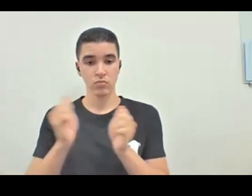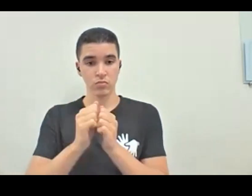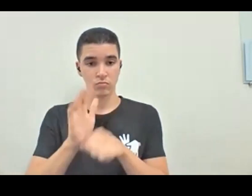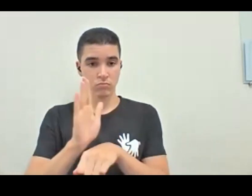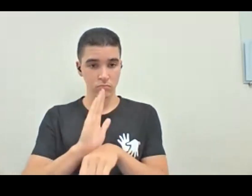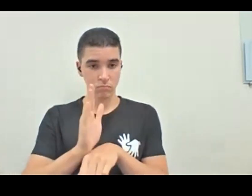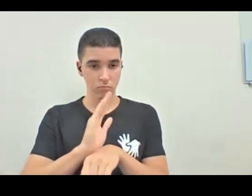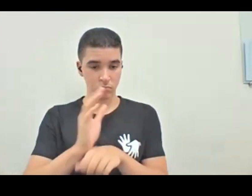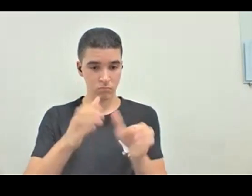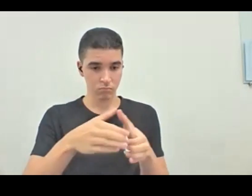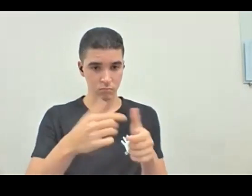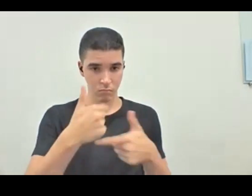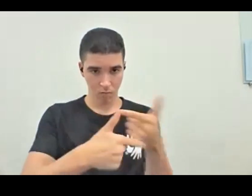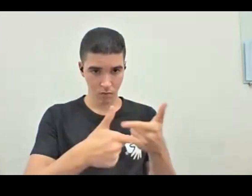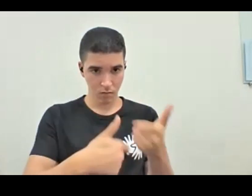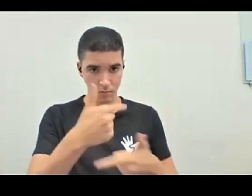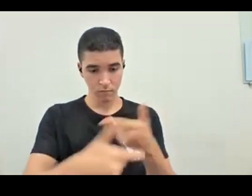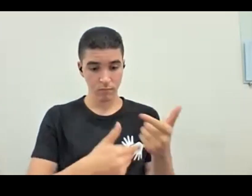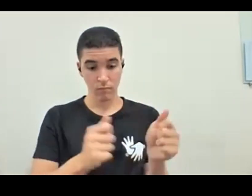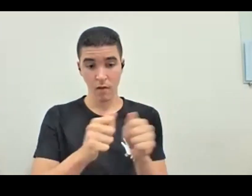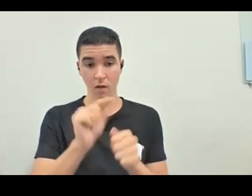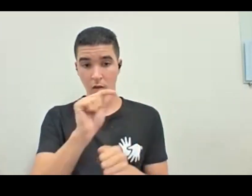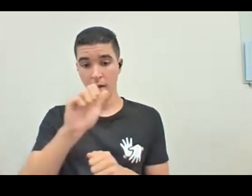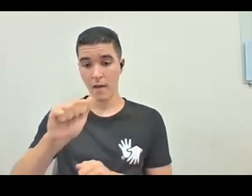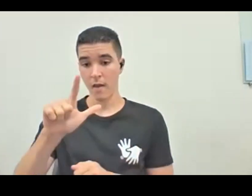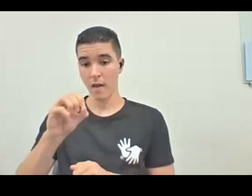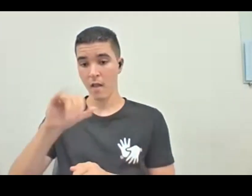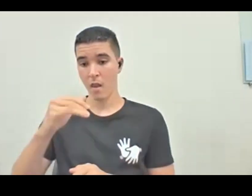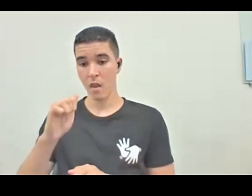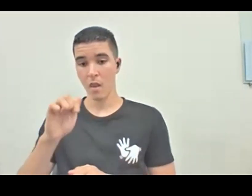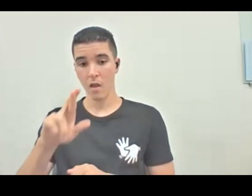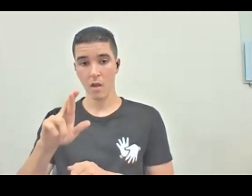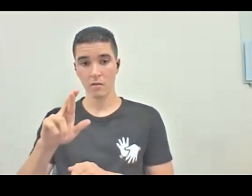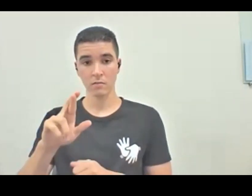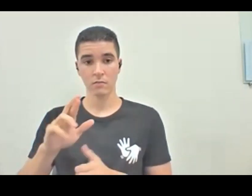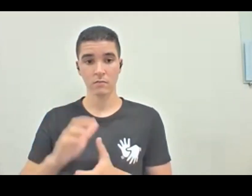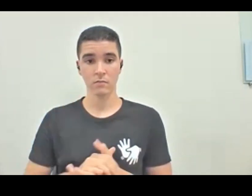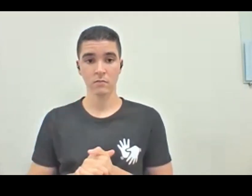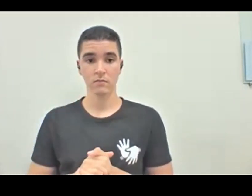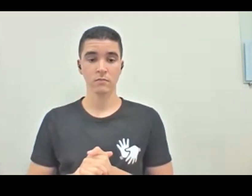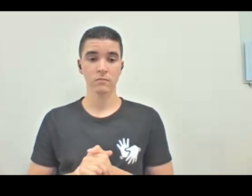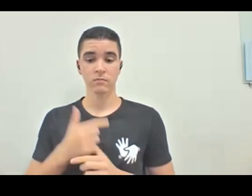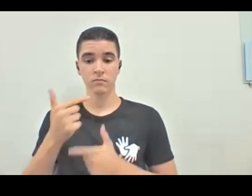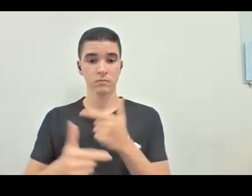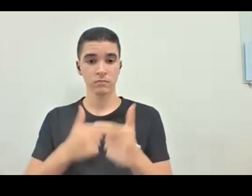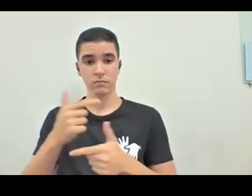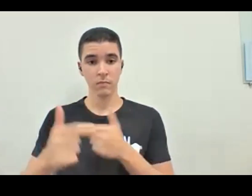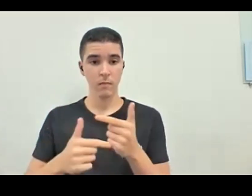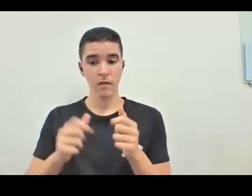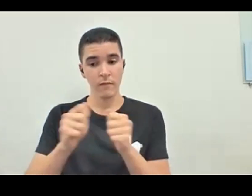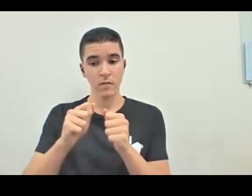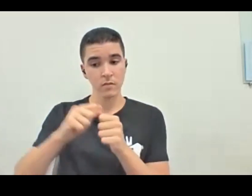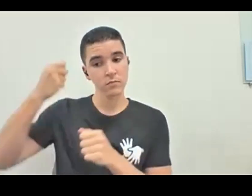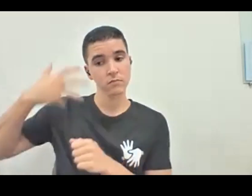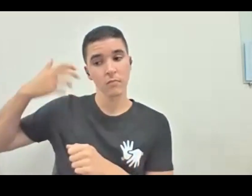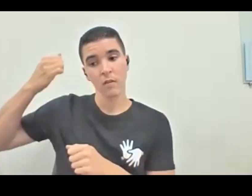pra alojar, né, as obras, no caso a gente trabalha com cinema, as obras de audiodescrição, porque